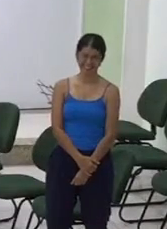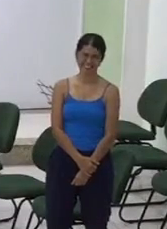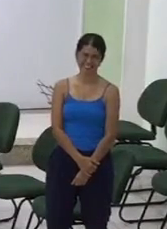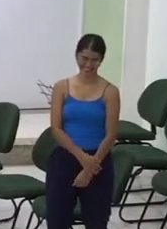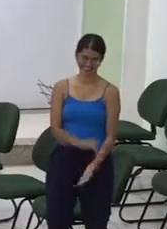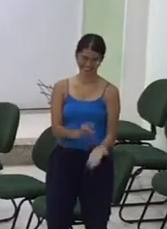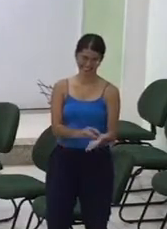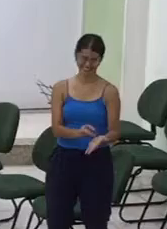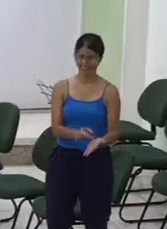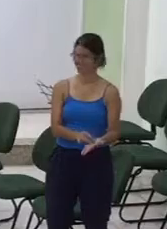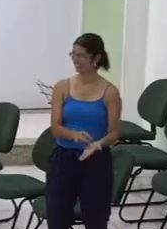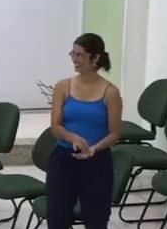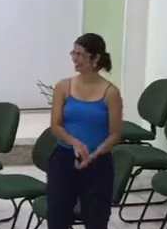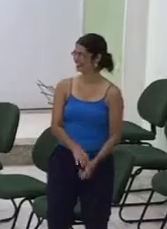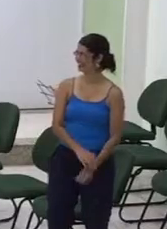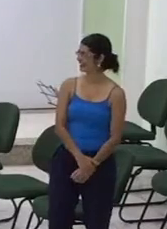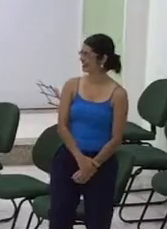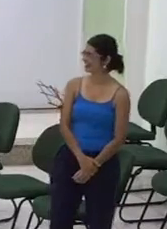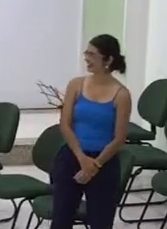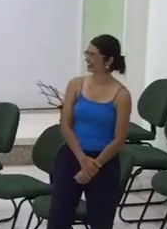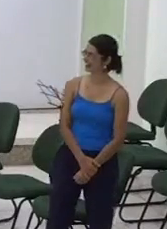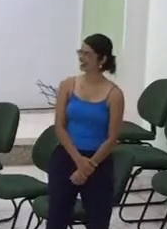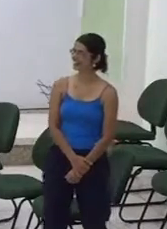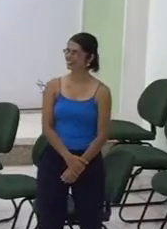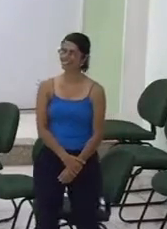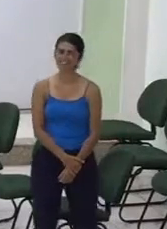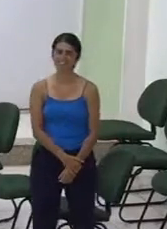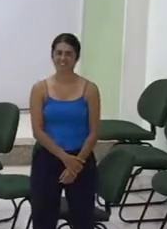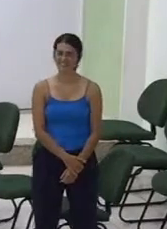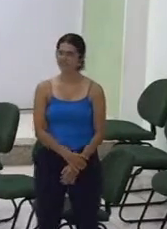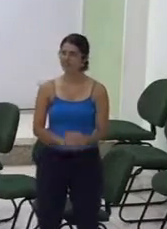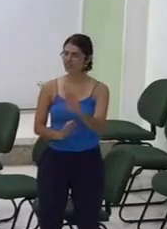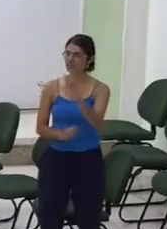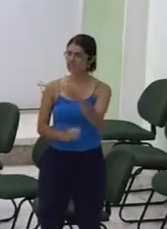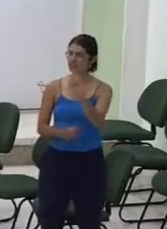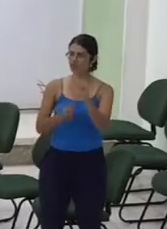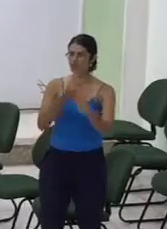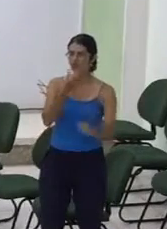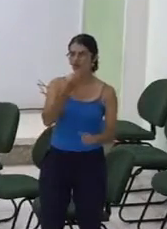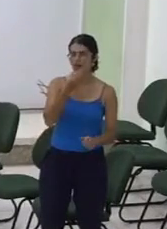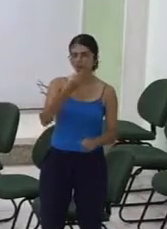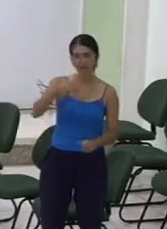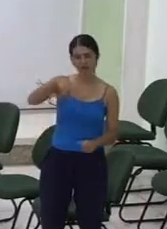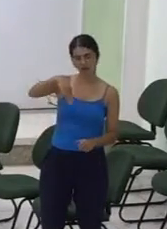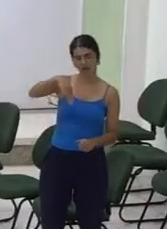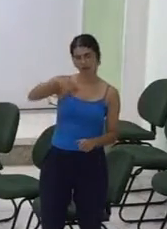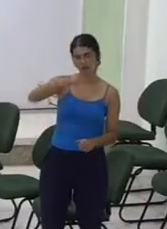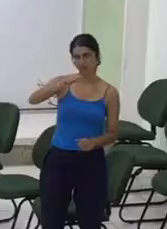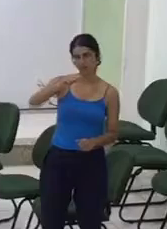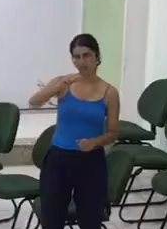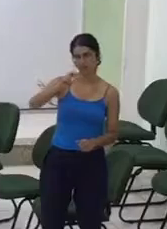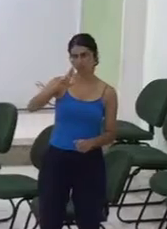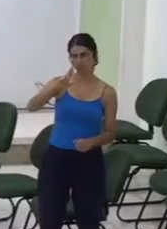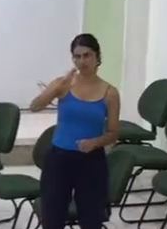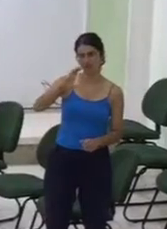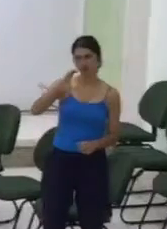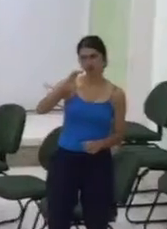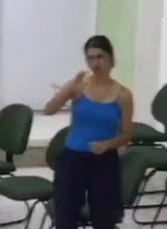Quando recebe Os presentes Eu quero convidar O seminário Seminarista Marcelo Vai orar Pelas